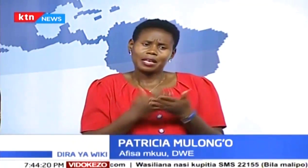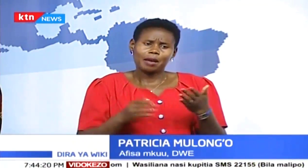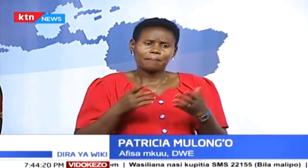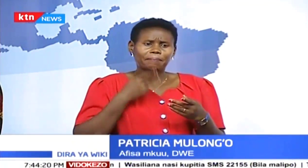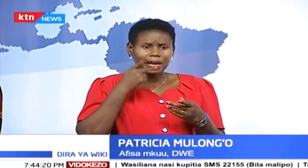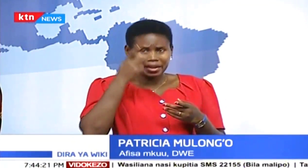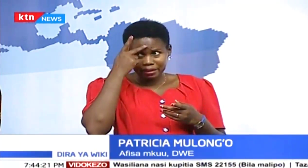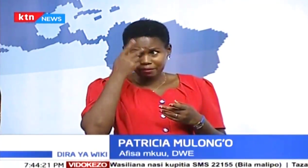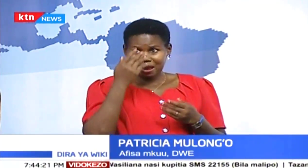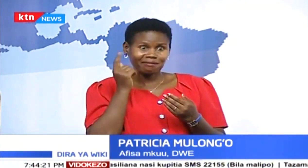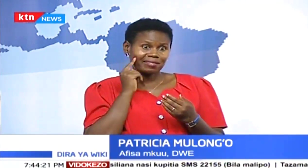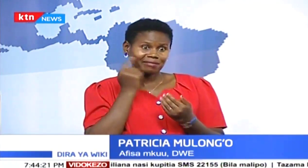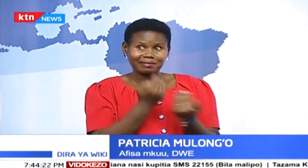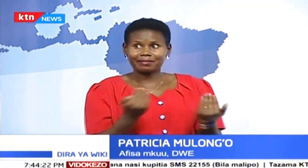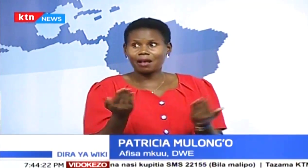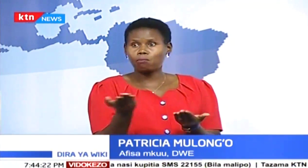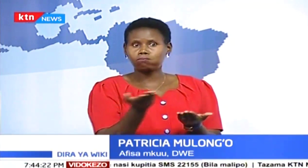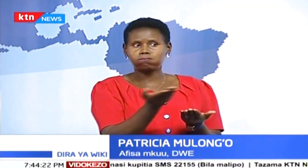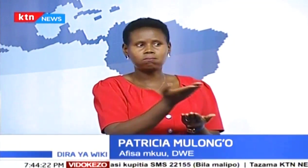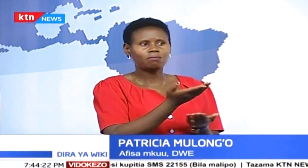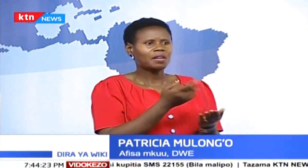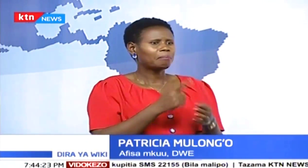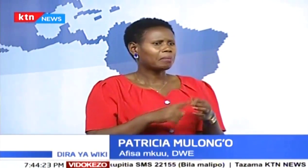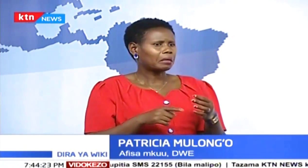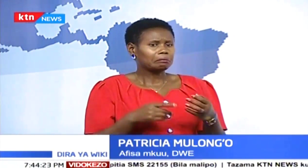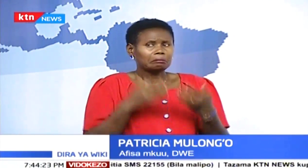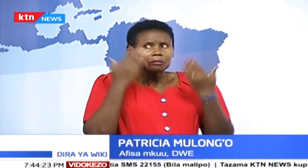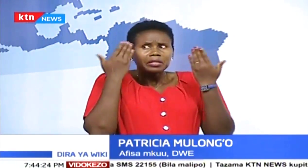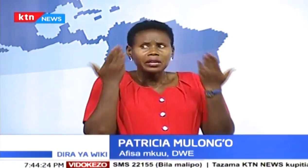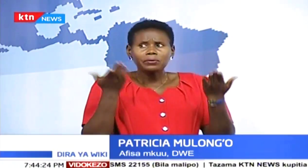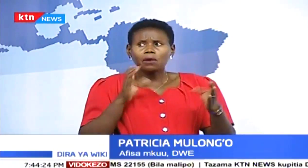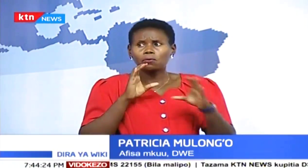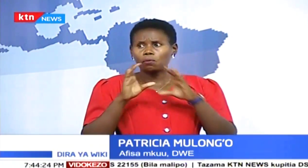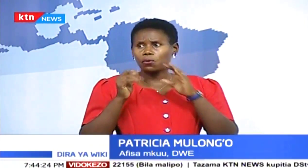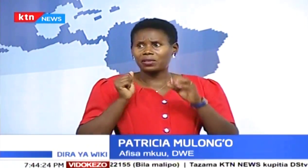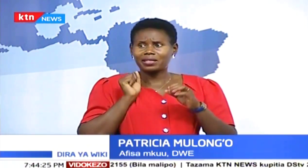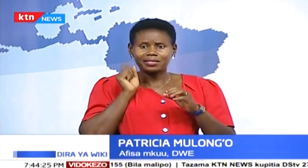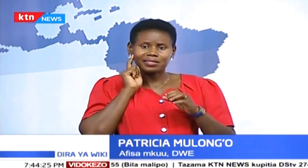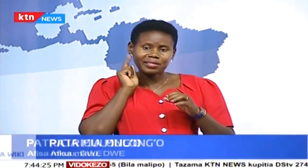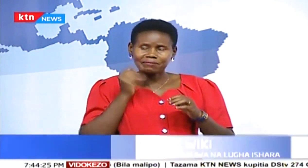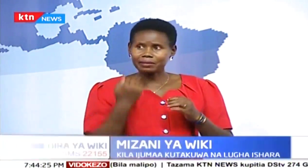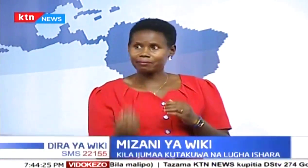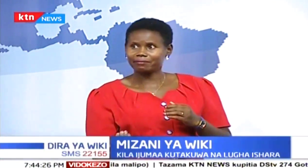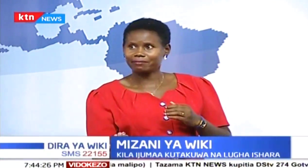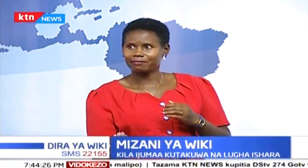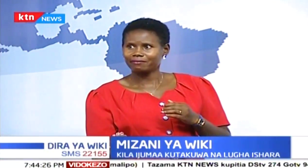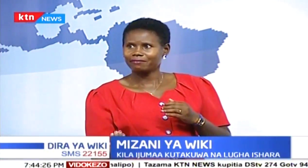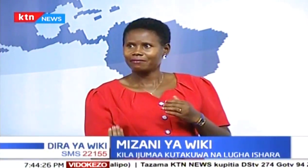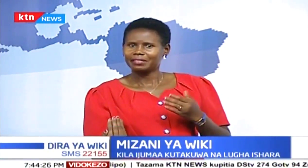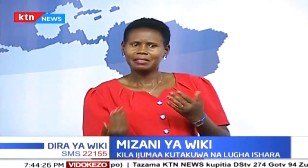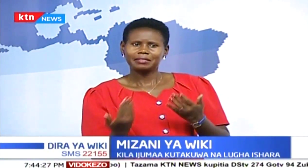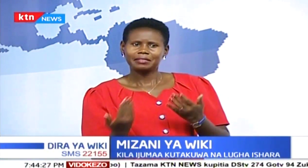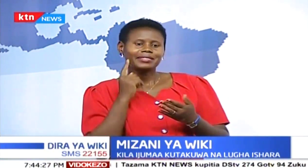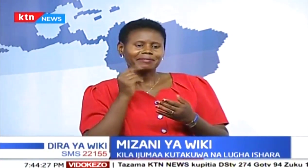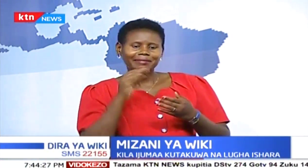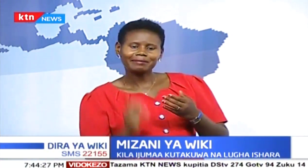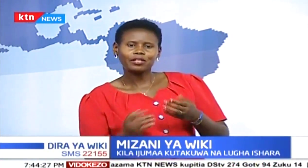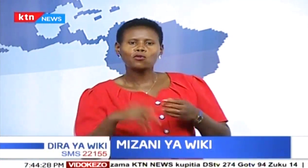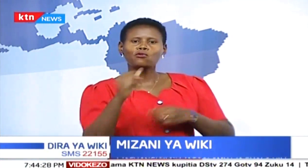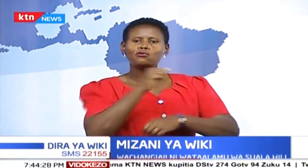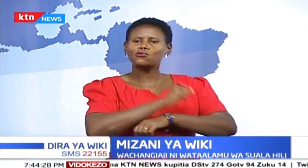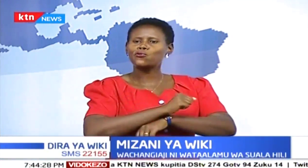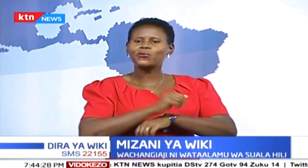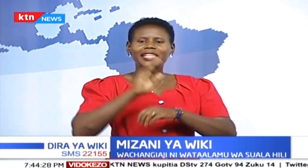utaweza kuzungumuza na kila mtu kwa jami. Pengine kuna watoto wengi amba wa wasiki, pali unaishi. Na